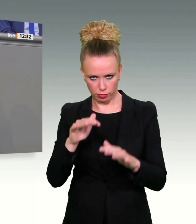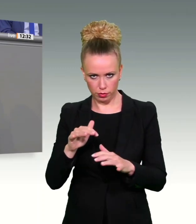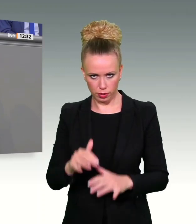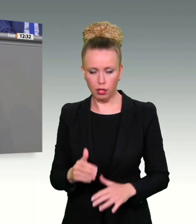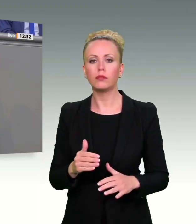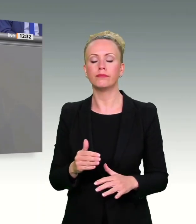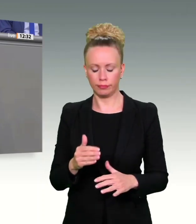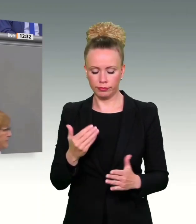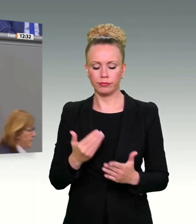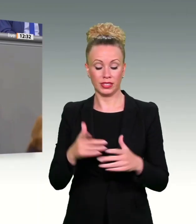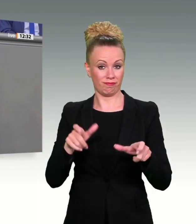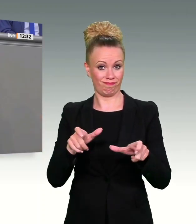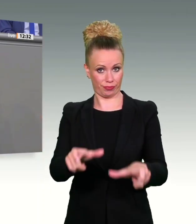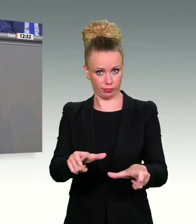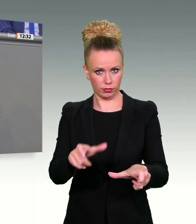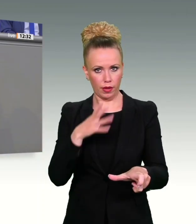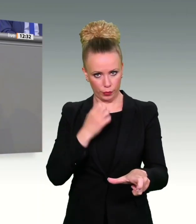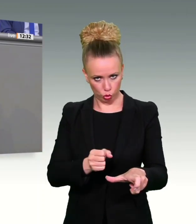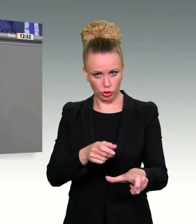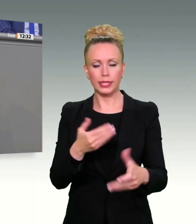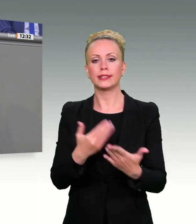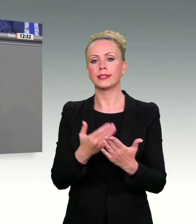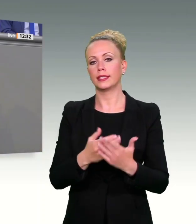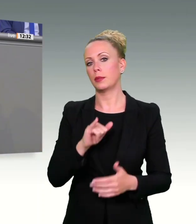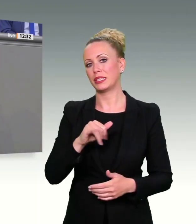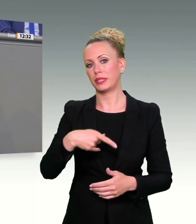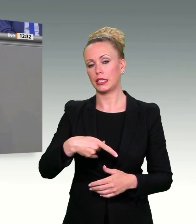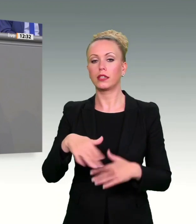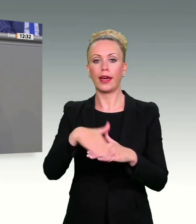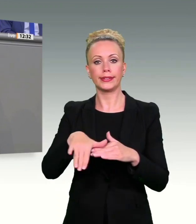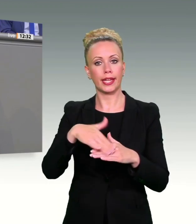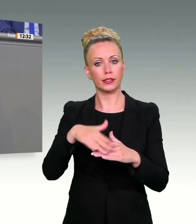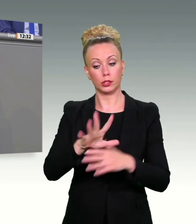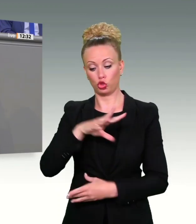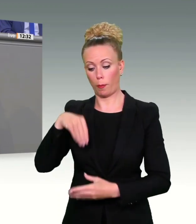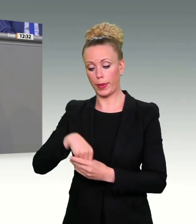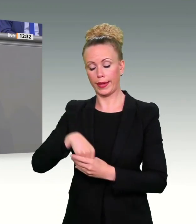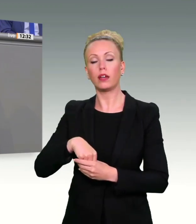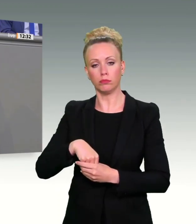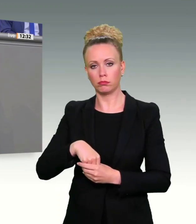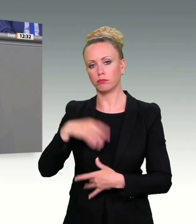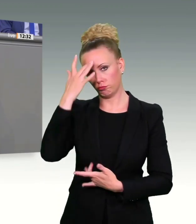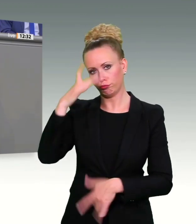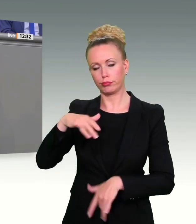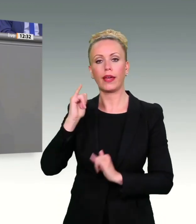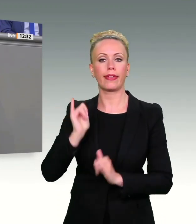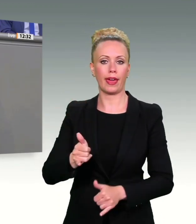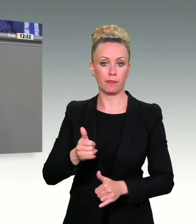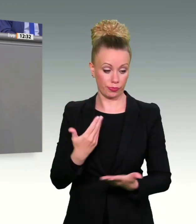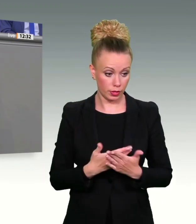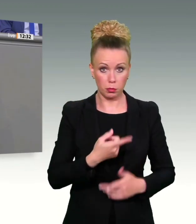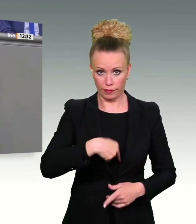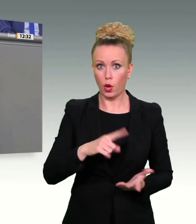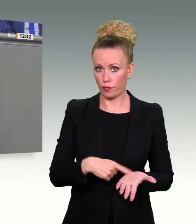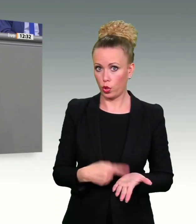IP-Adressen zulässig ist. Und genau das fordern wir heute auch in unserem vorliegenden Antrag. Der Europäische Gerichtshof